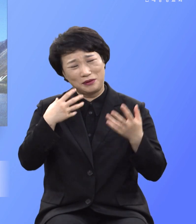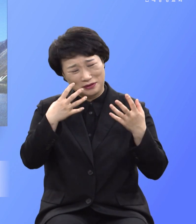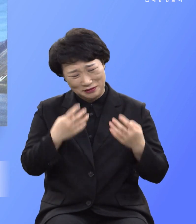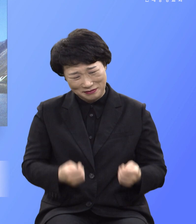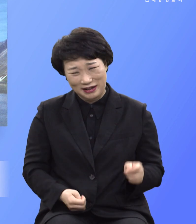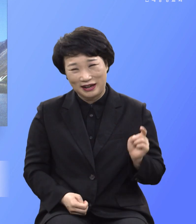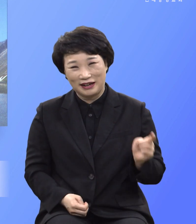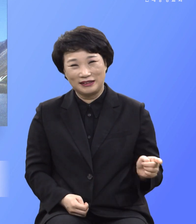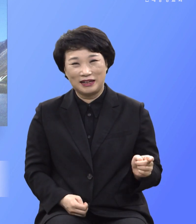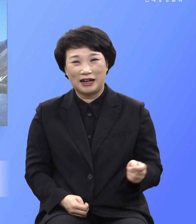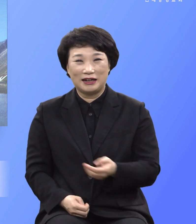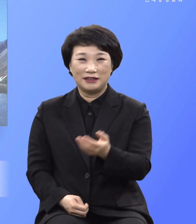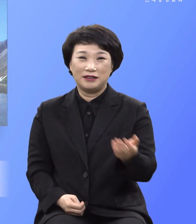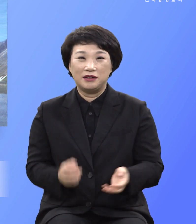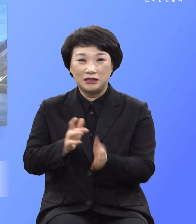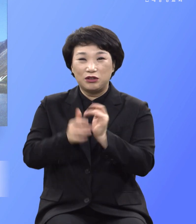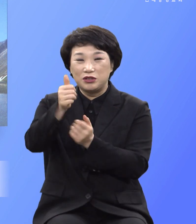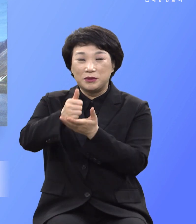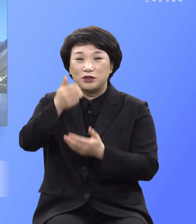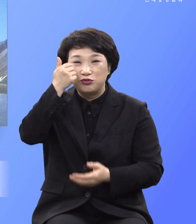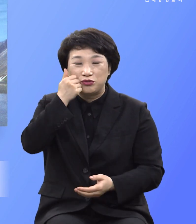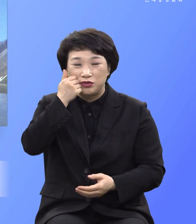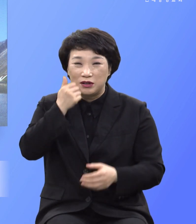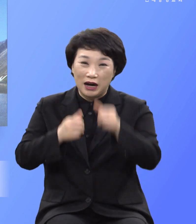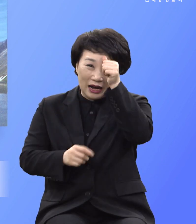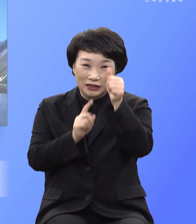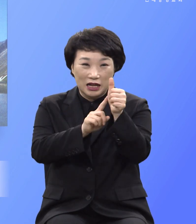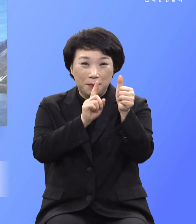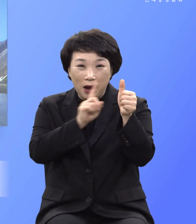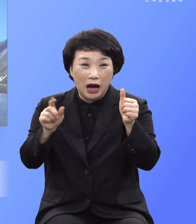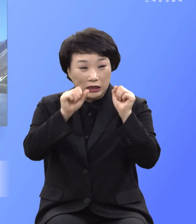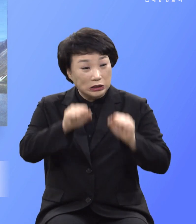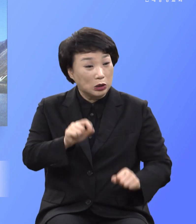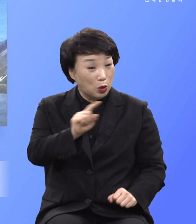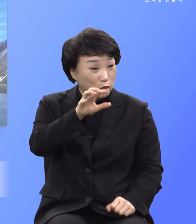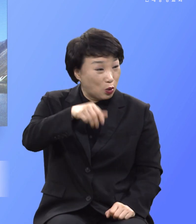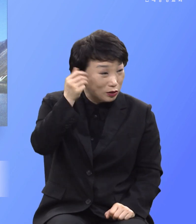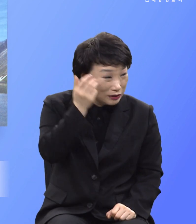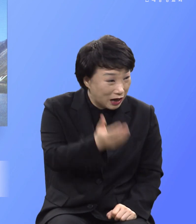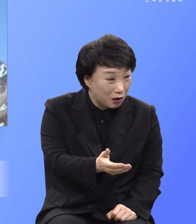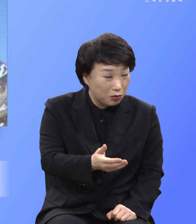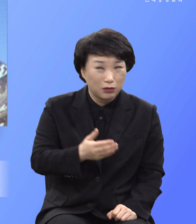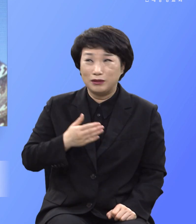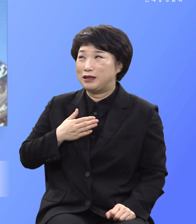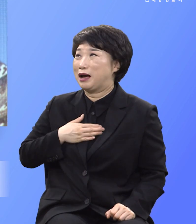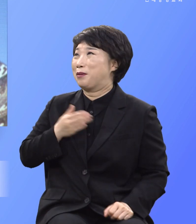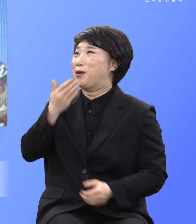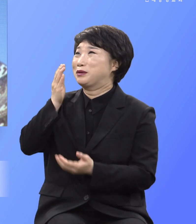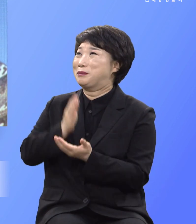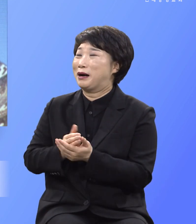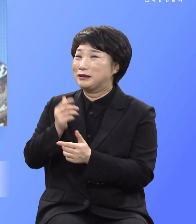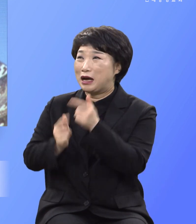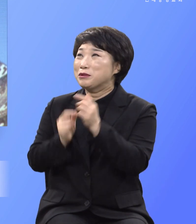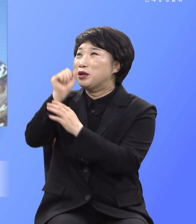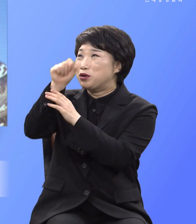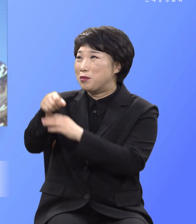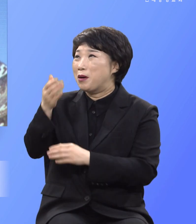예수는 아담아 네가 어디에 있느냐 내가 먹지 말라는 실과를 먹고 죽게